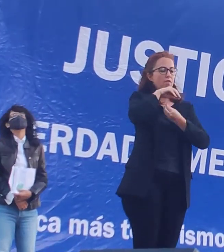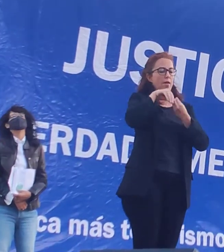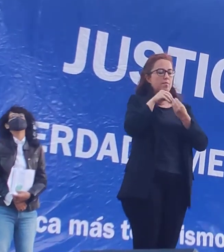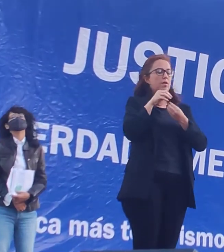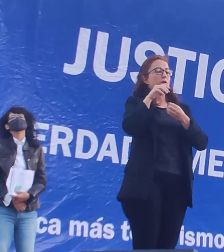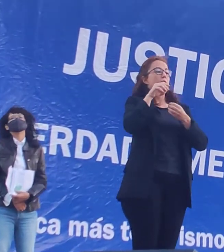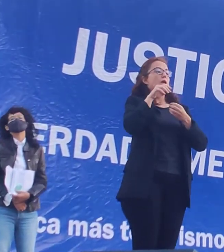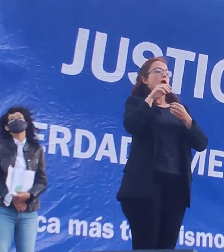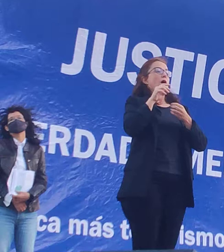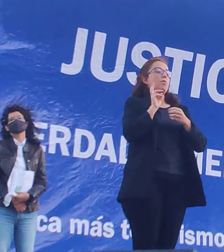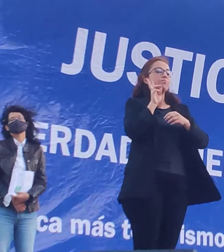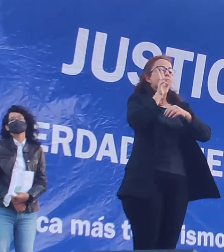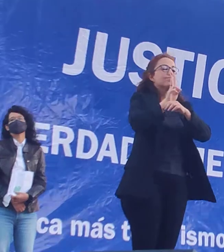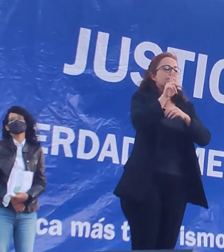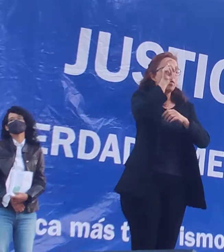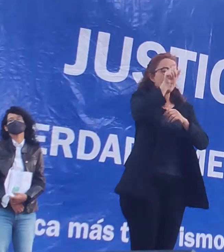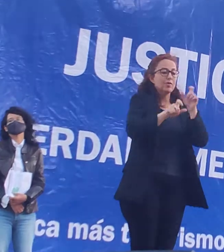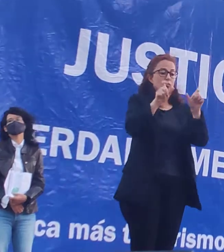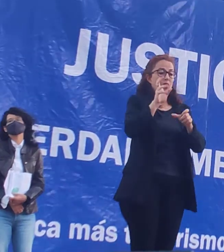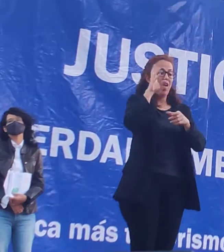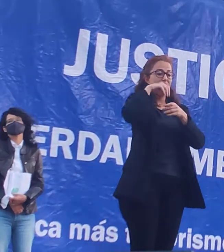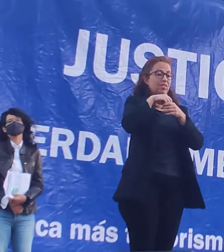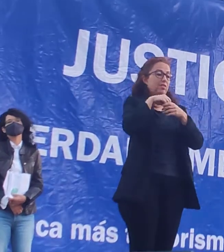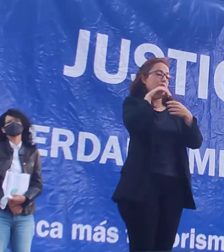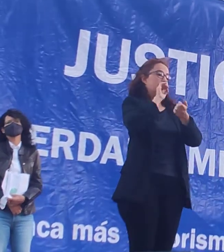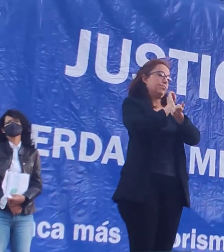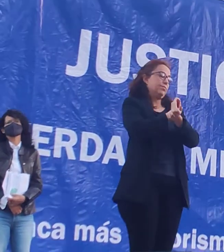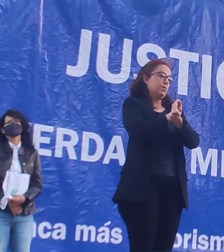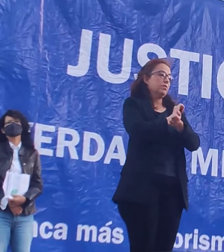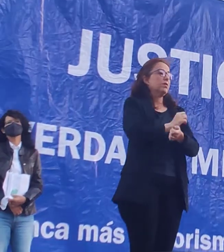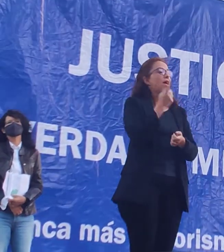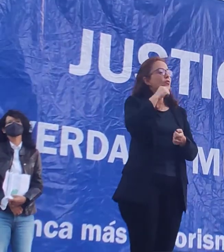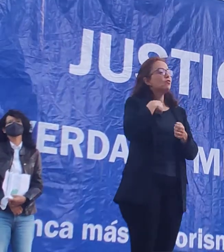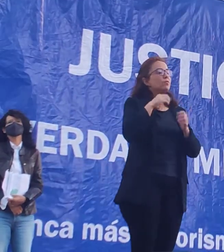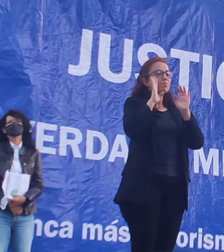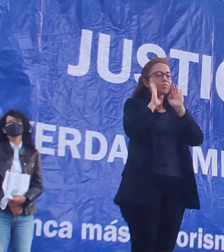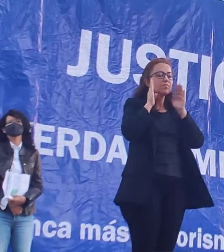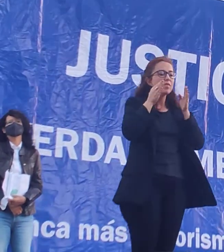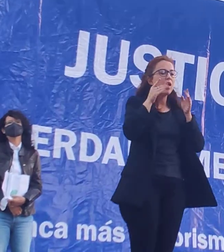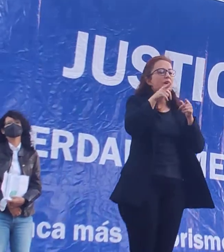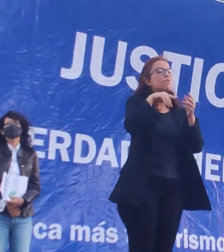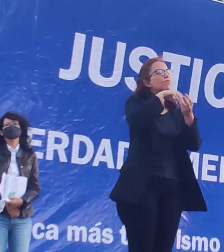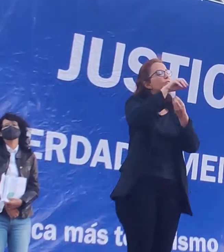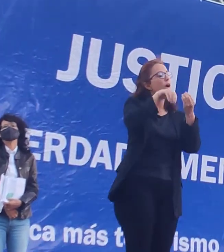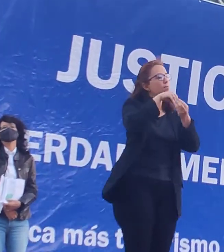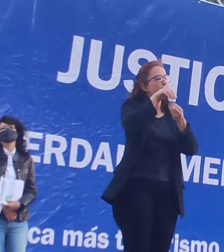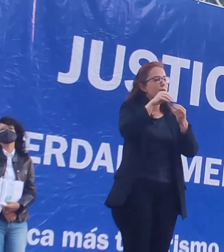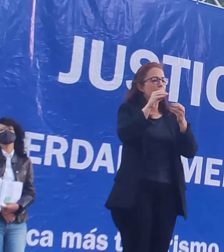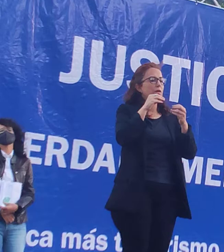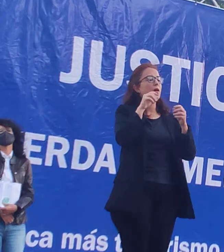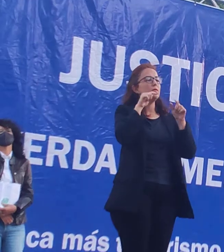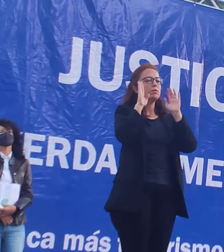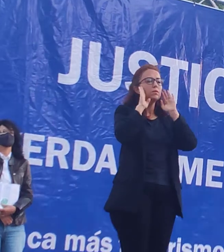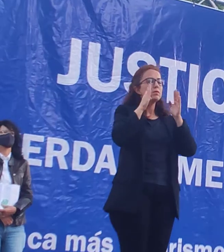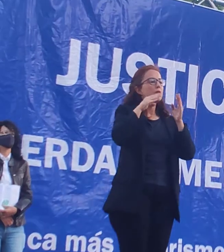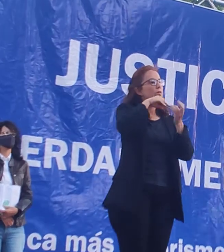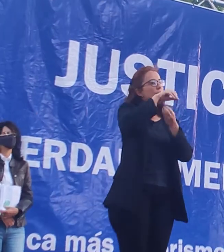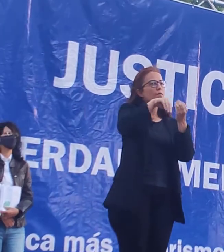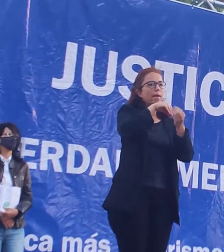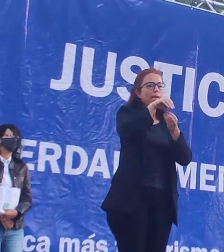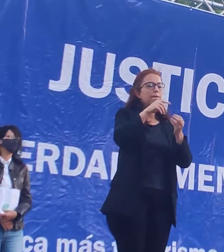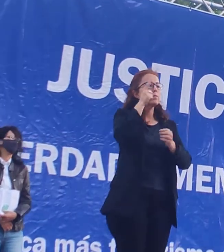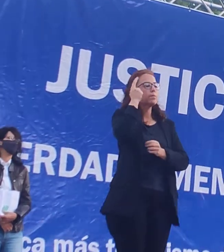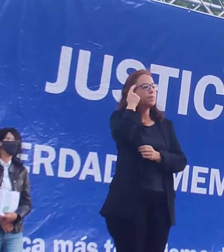Y es, en definitiva, en la familia en donde nosotros quisimos poner el énfasis y pensar